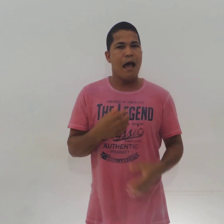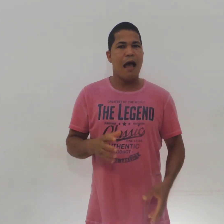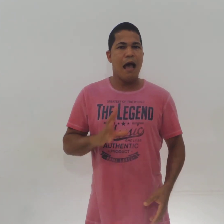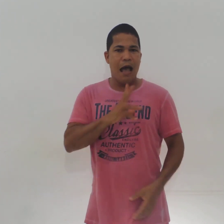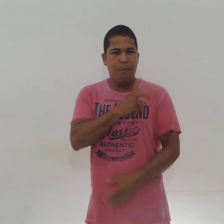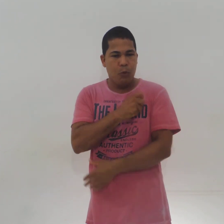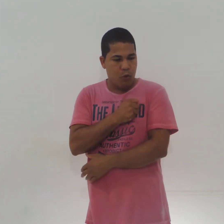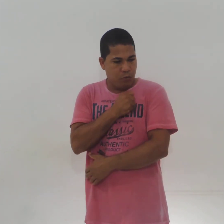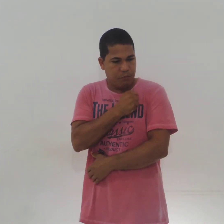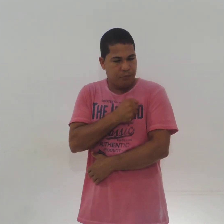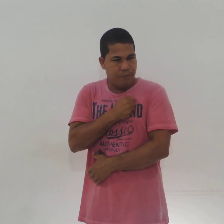Amor.